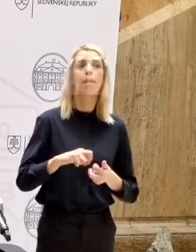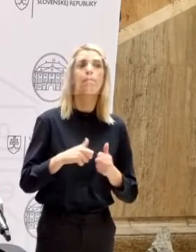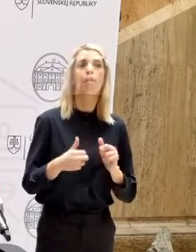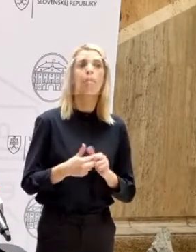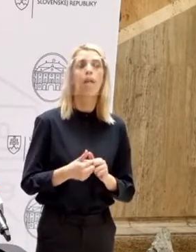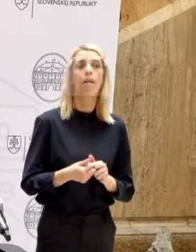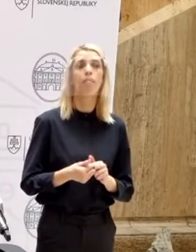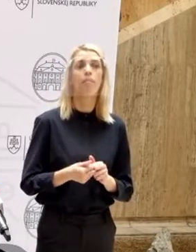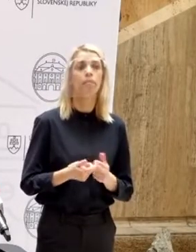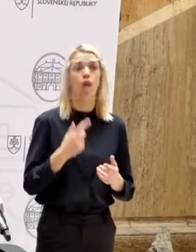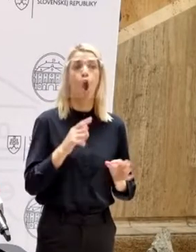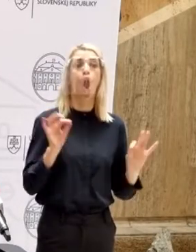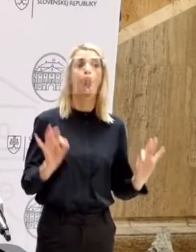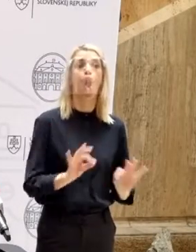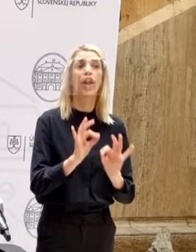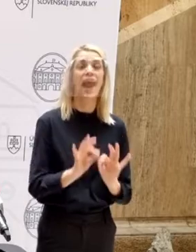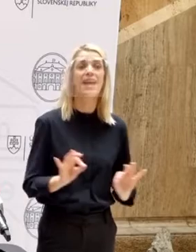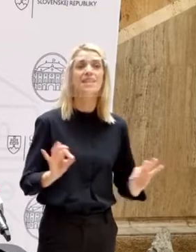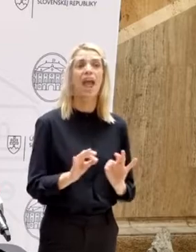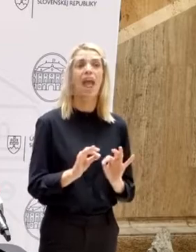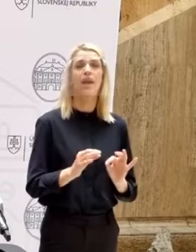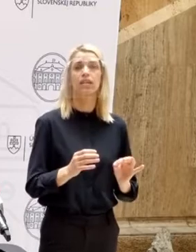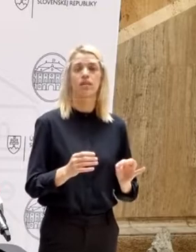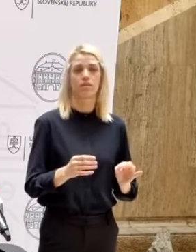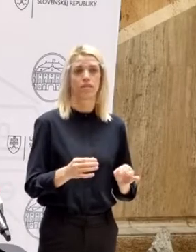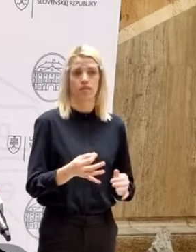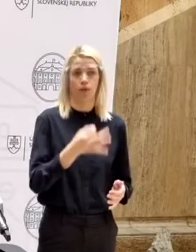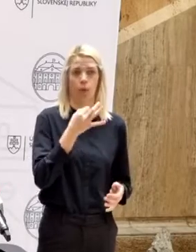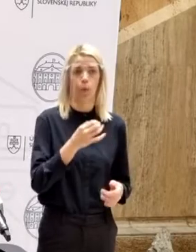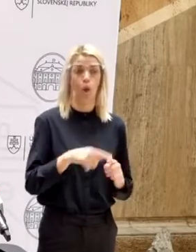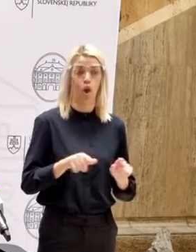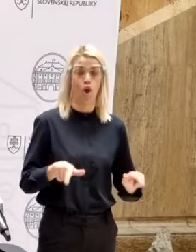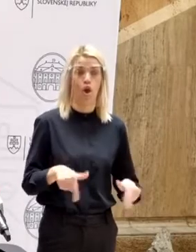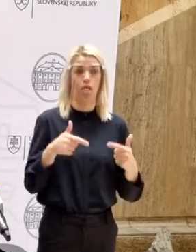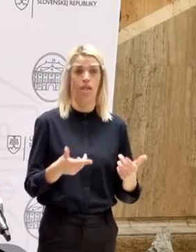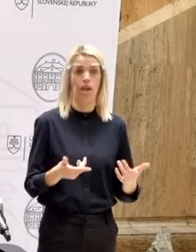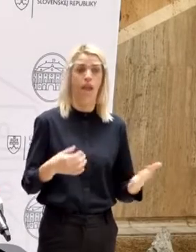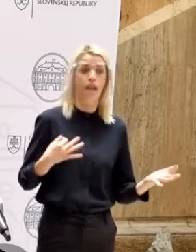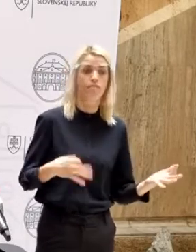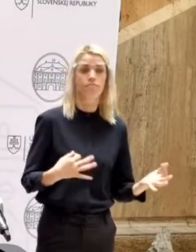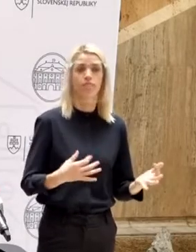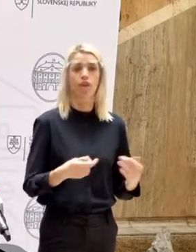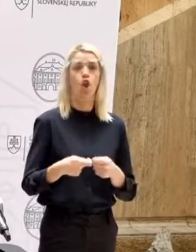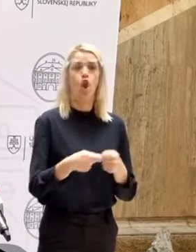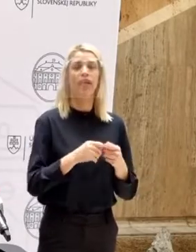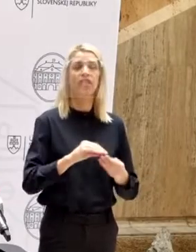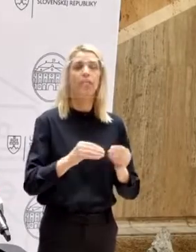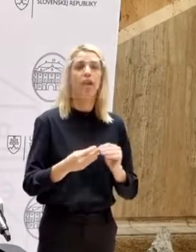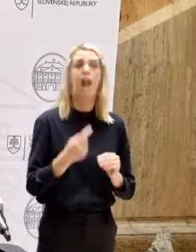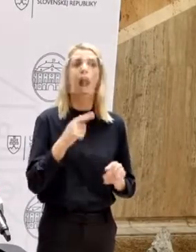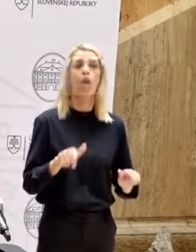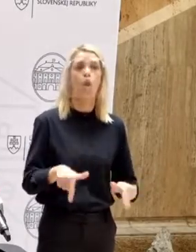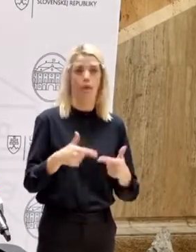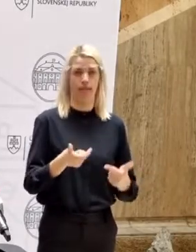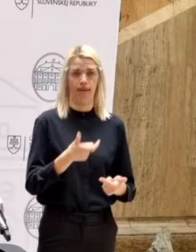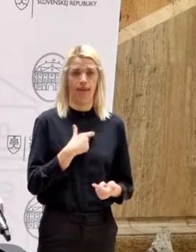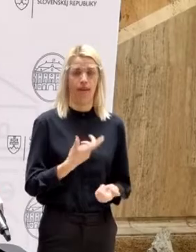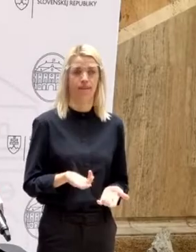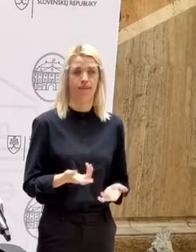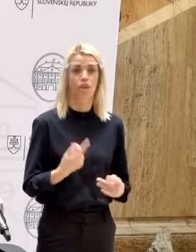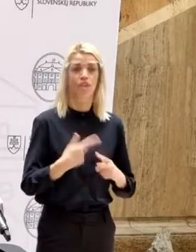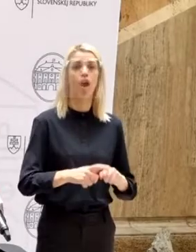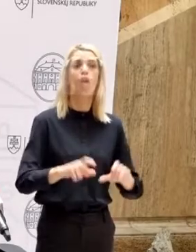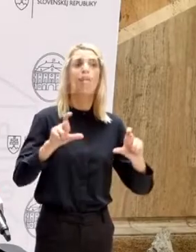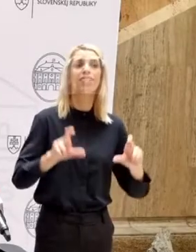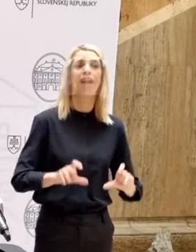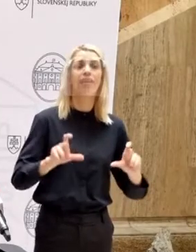online hrať ani v orchestrii, ani komornú hru, ani nemôžete mať korepetície. Rovnako kolektívne predmety nemáte ako mať online. Rovnako